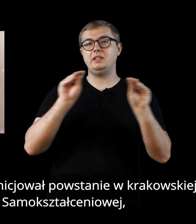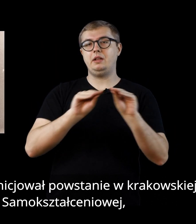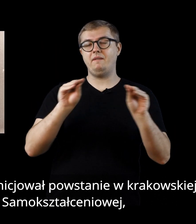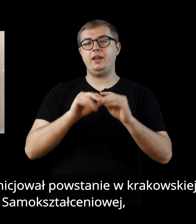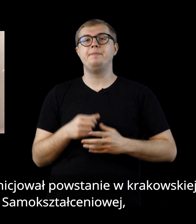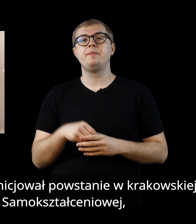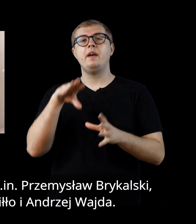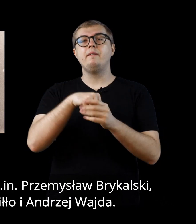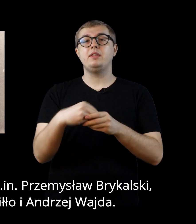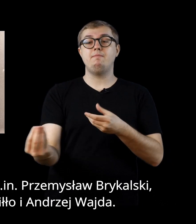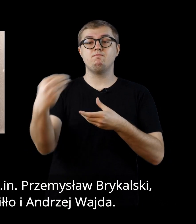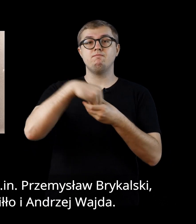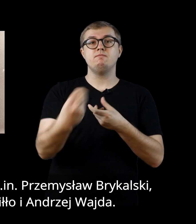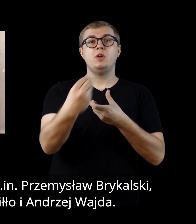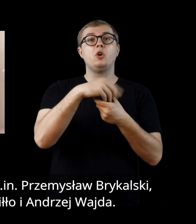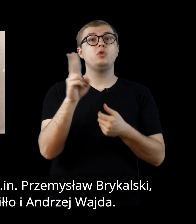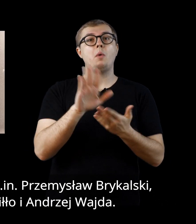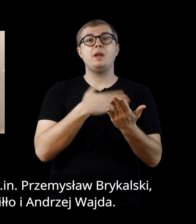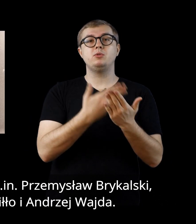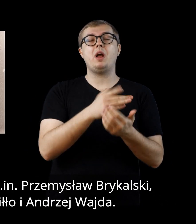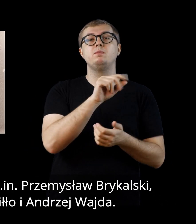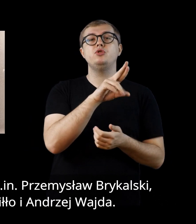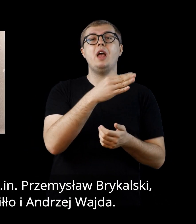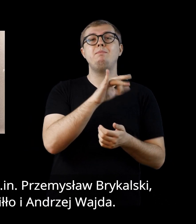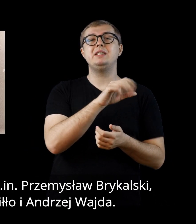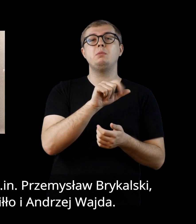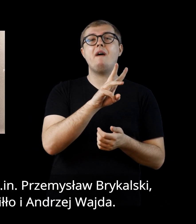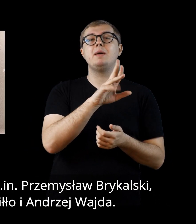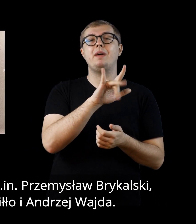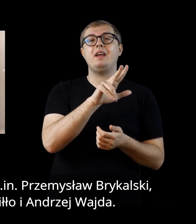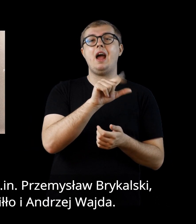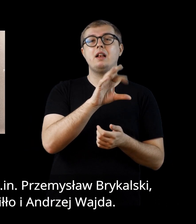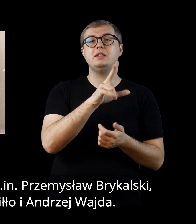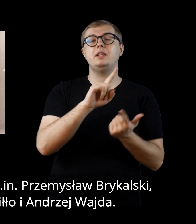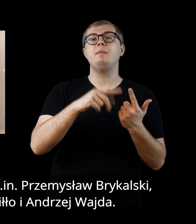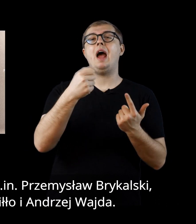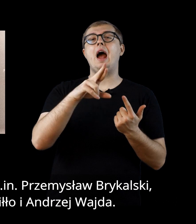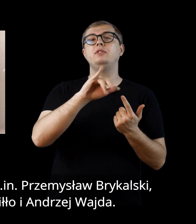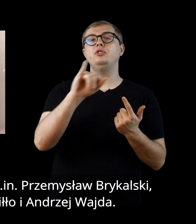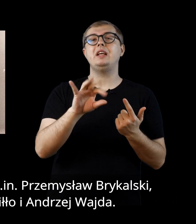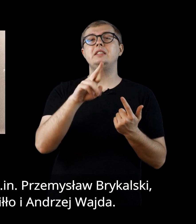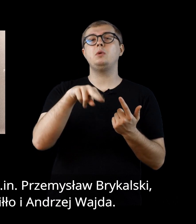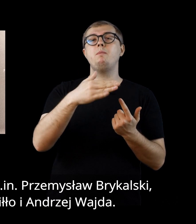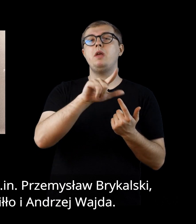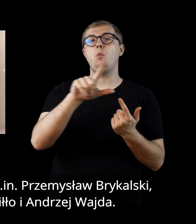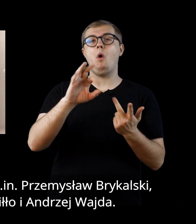do której przystąpili m.in. Przemysław Brykalski, Andrzej Strumiło i Andrzej Wajda.